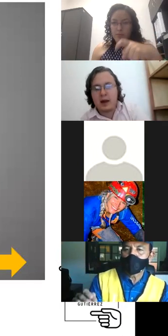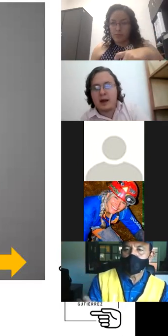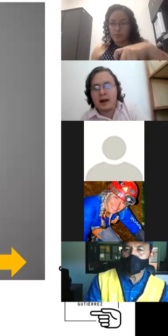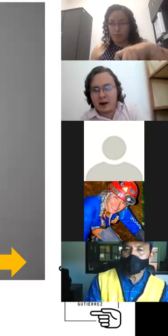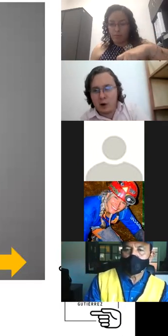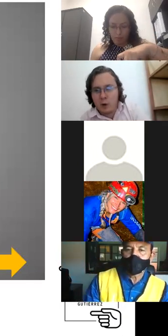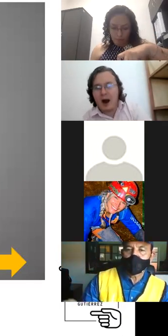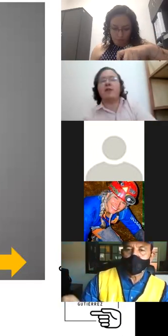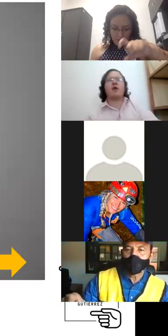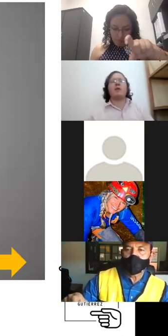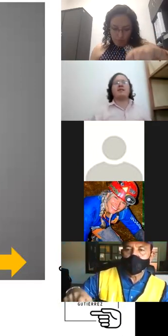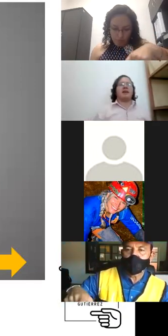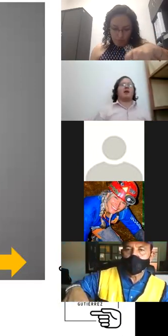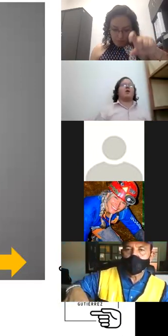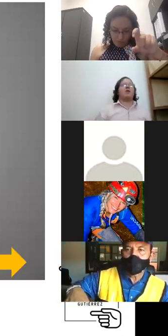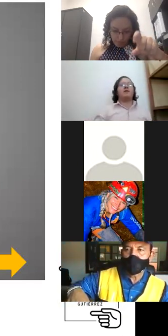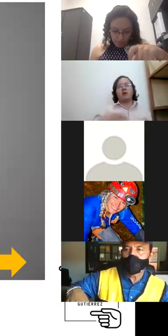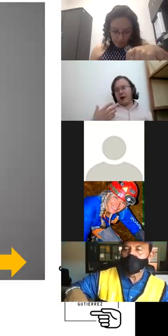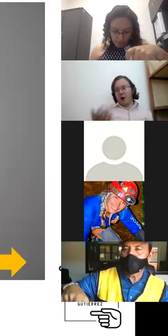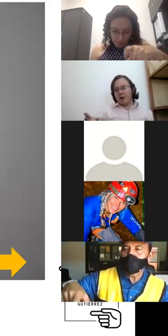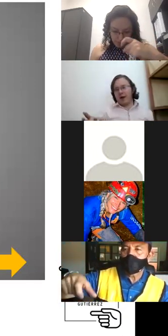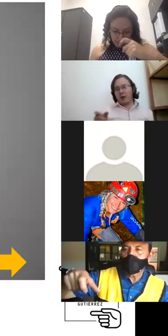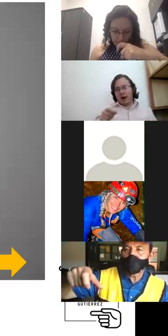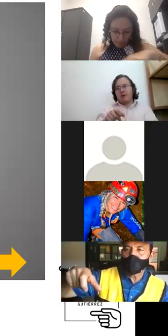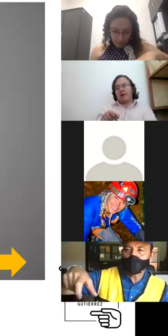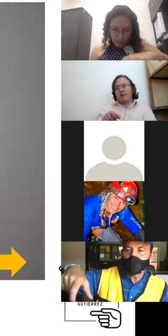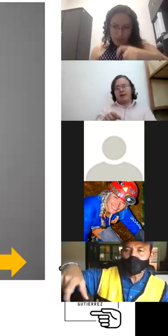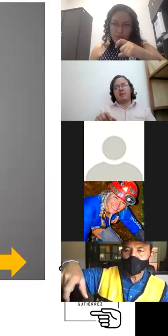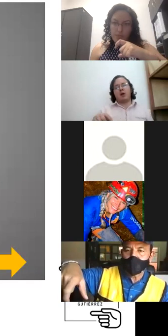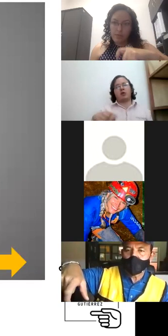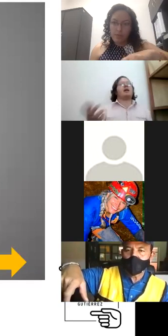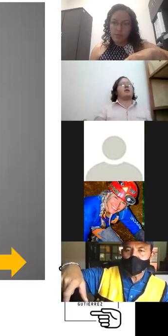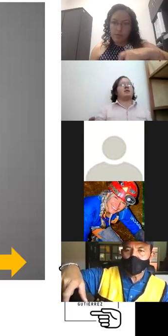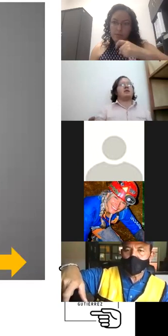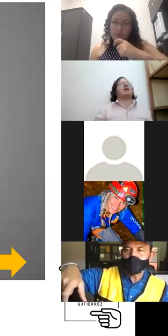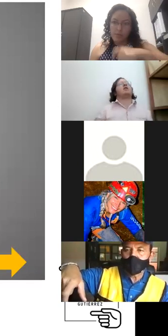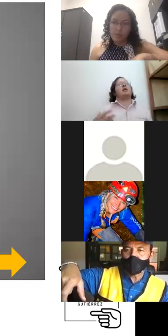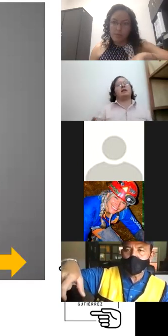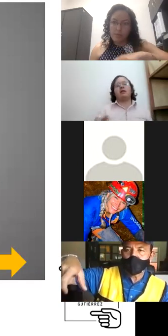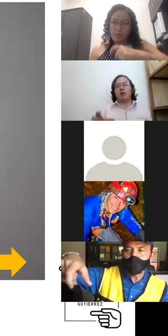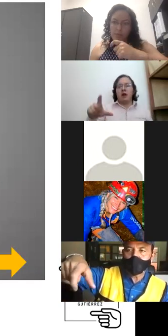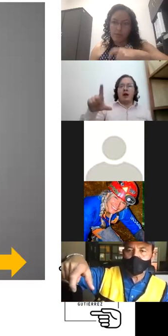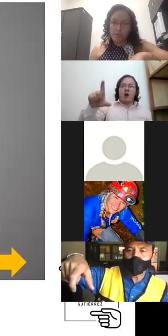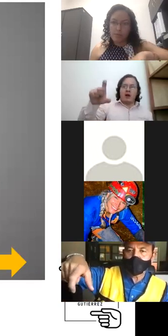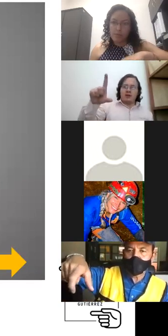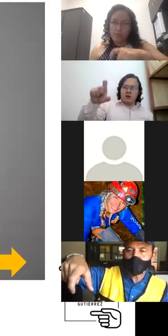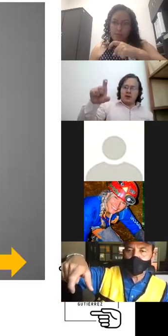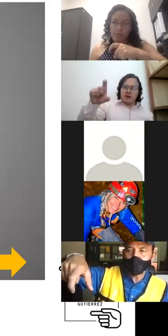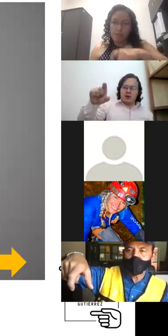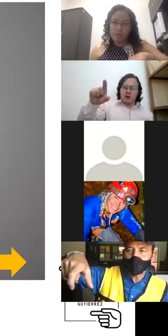la Q hay dos formas de hacerlo una forma impómoda y que duele nuestra manita pero hay otra que les voy a enseñar que nos duele tanto con estos dos deditos con el